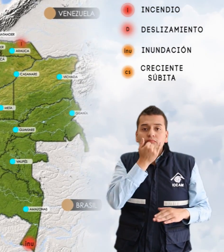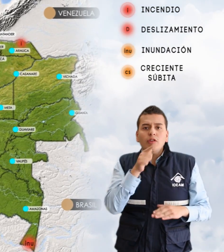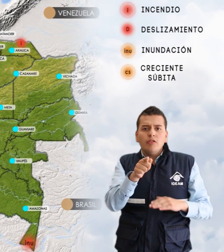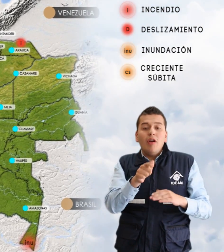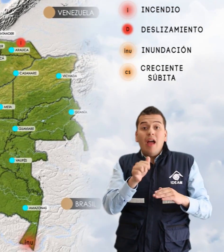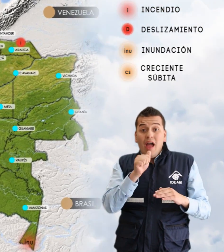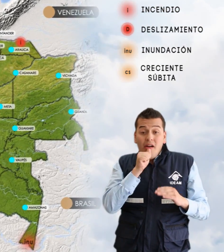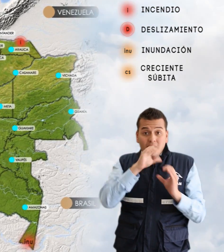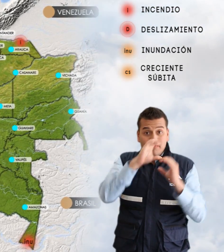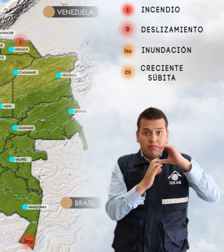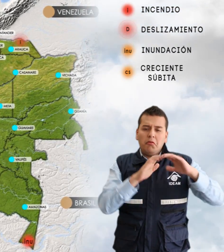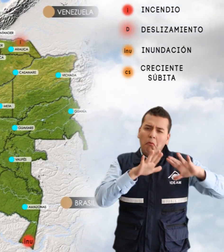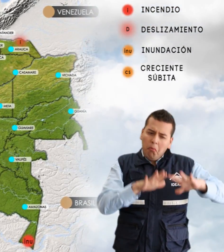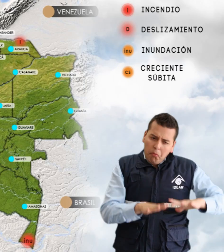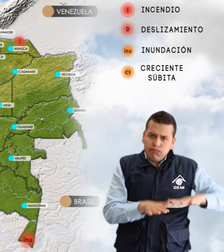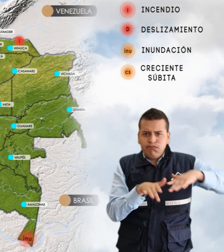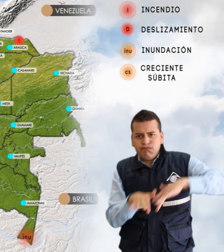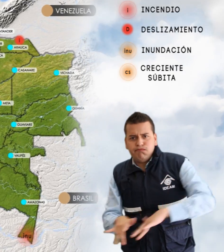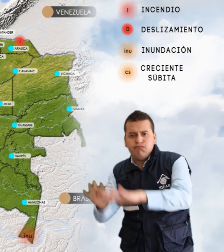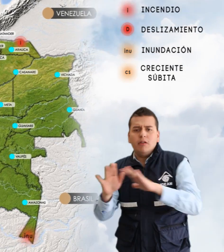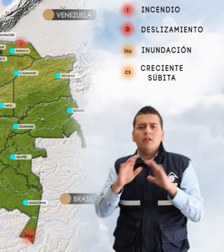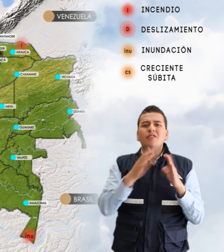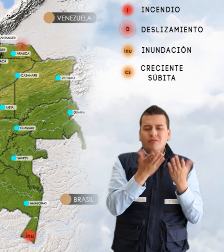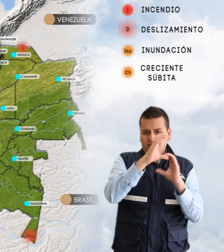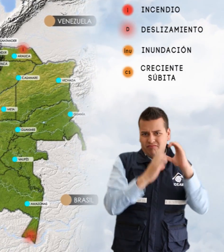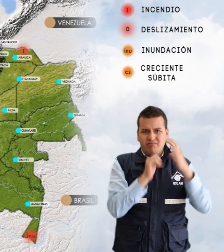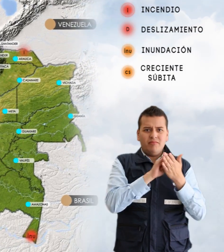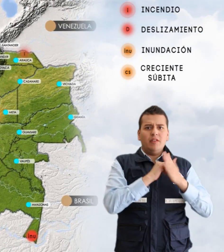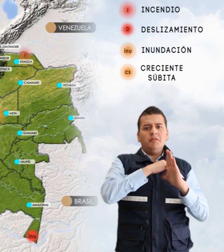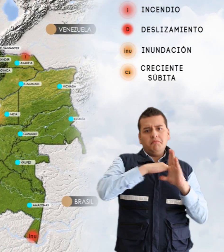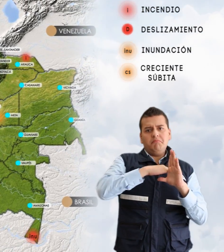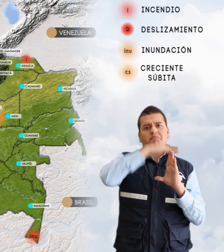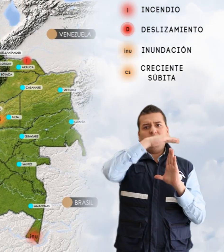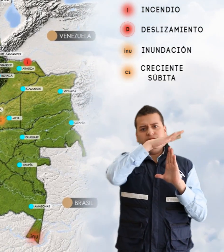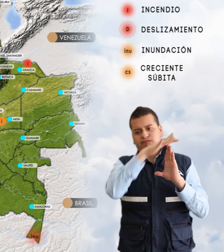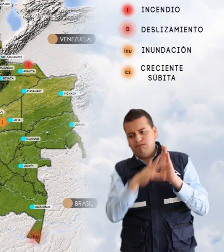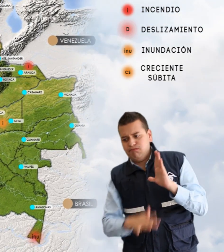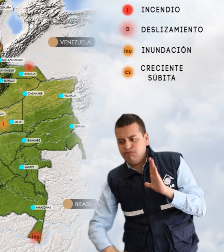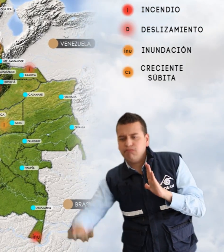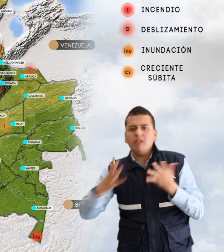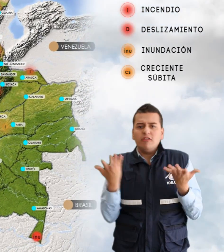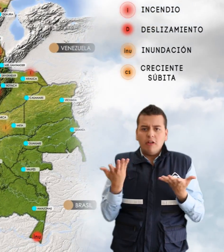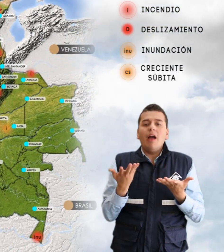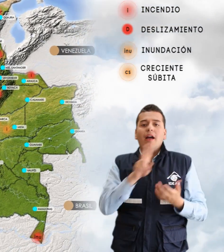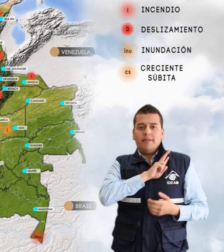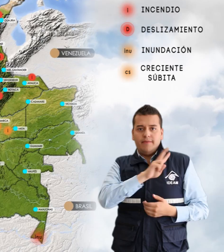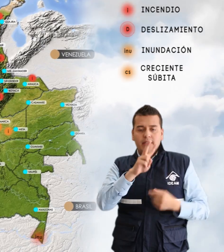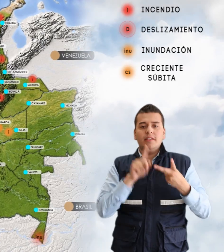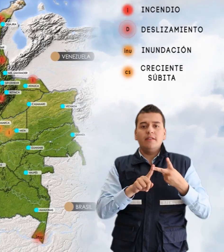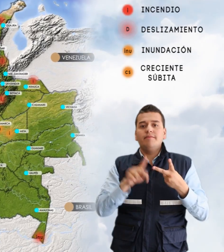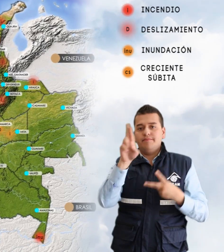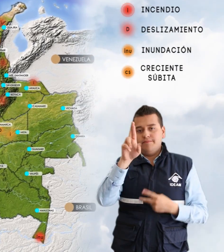bajos del río Cauca, especialmente en su cuenca alta y media. Específicamente en los departamentos de Valle del Cauca